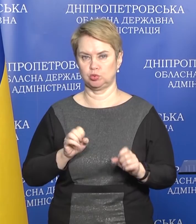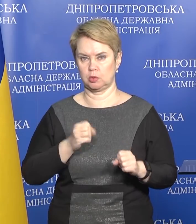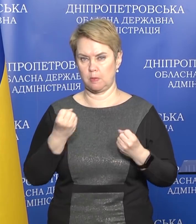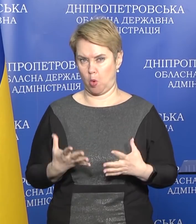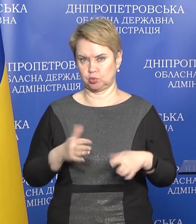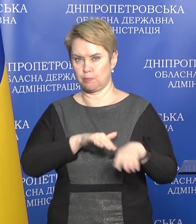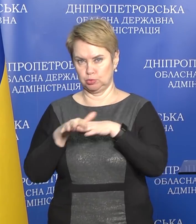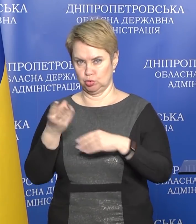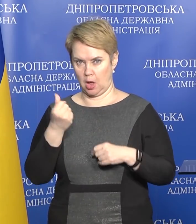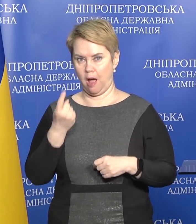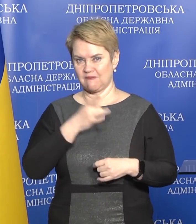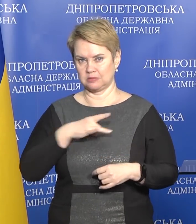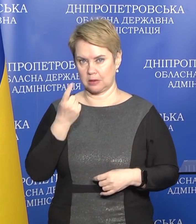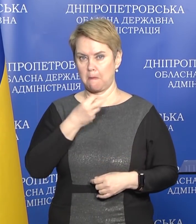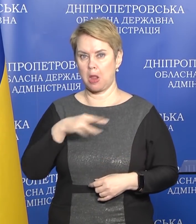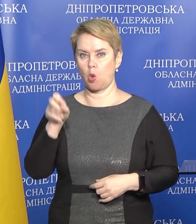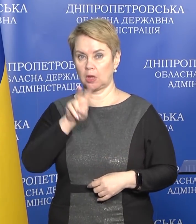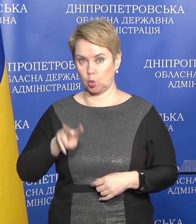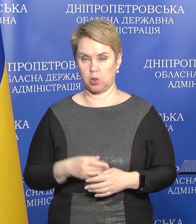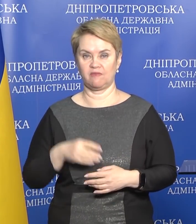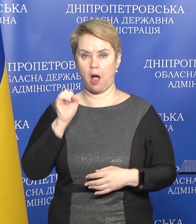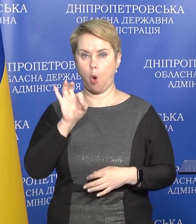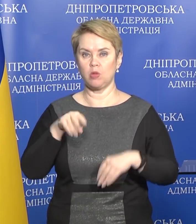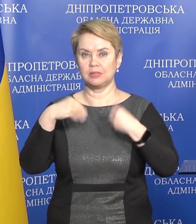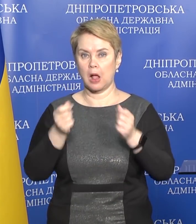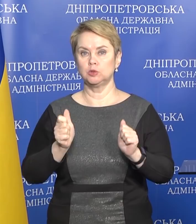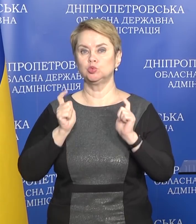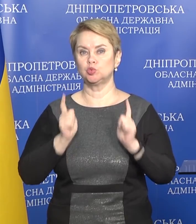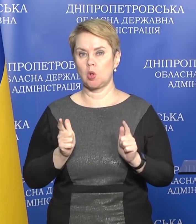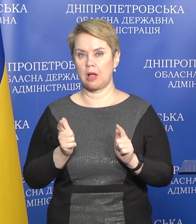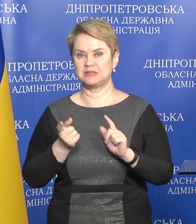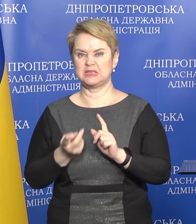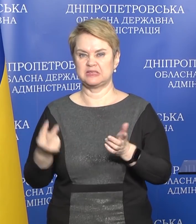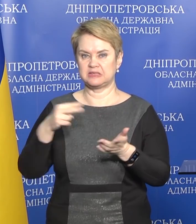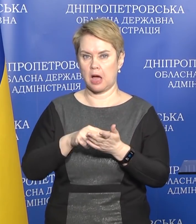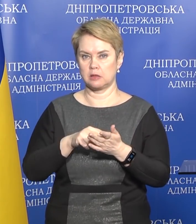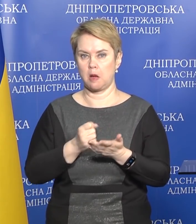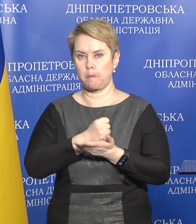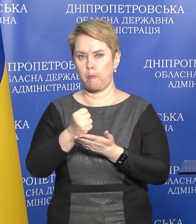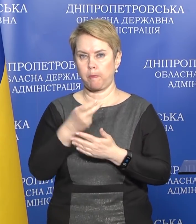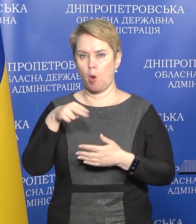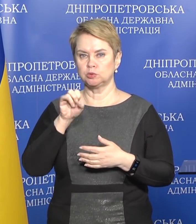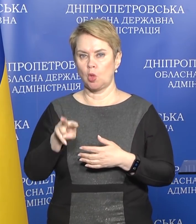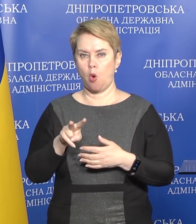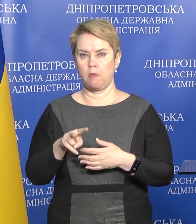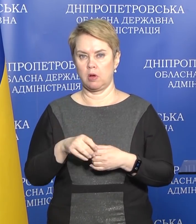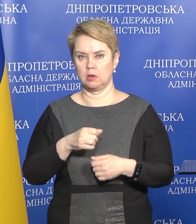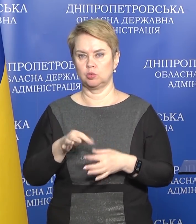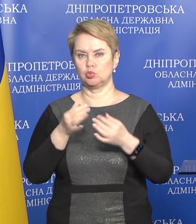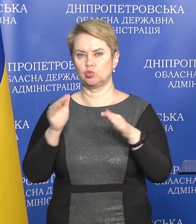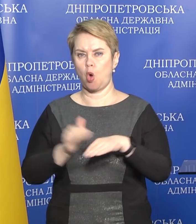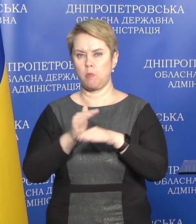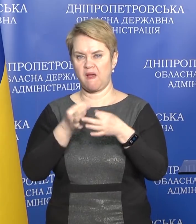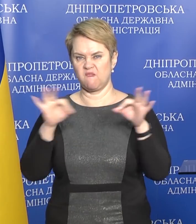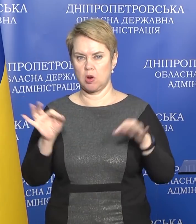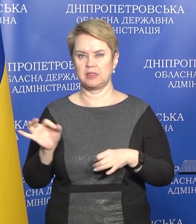в размере 1 миллиона долларов, а он дал согласие стать послом доброй воли Днепра и Украины на Западе